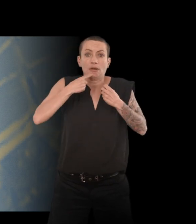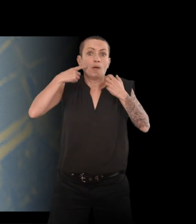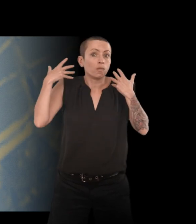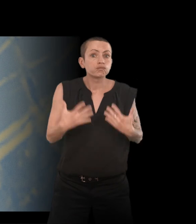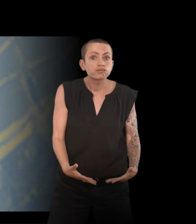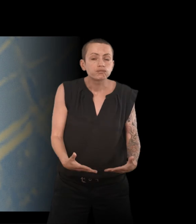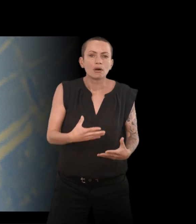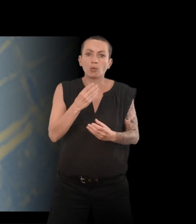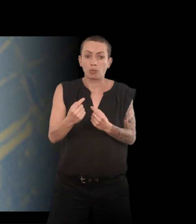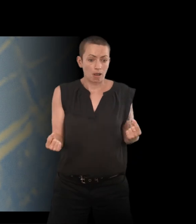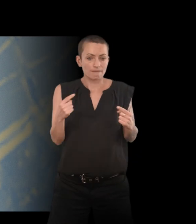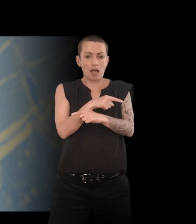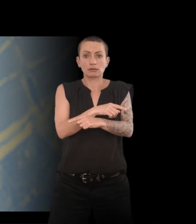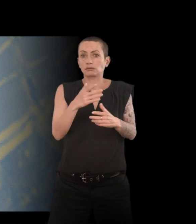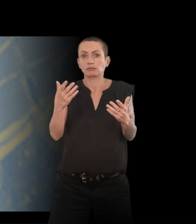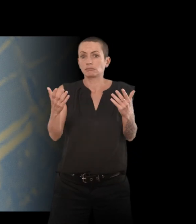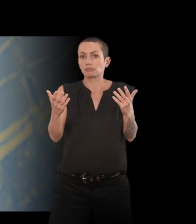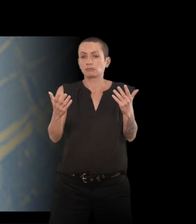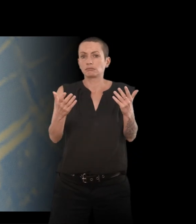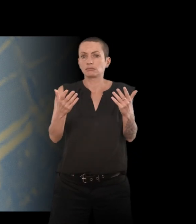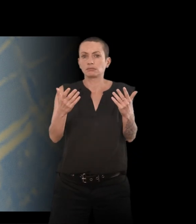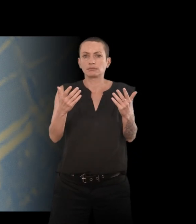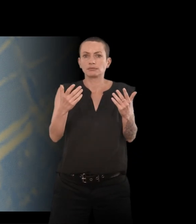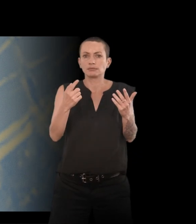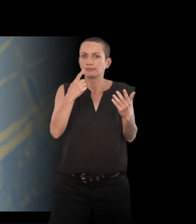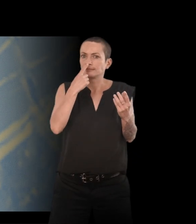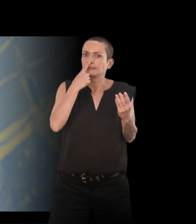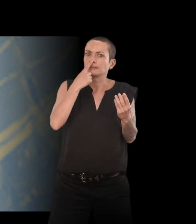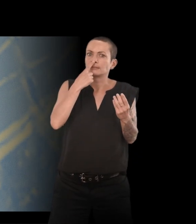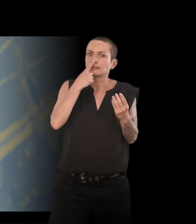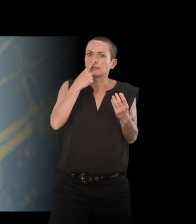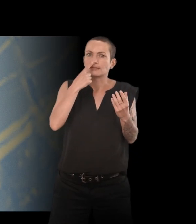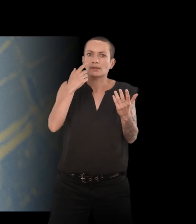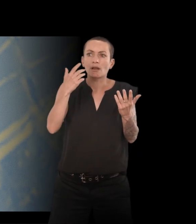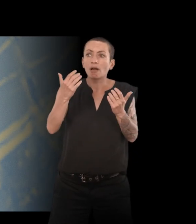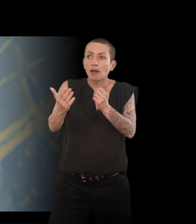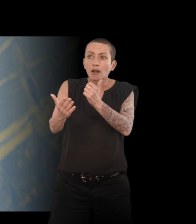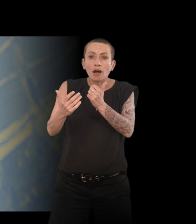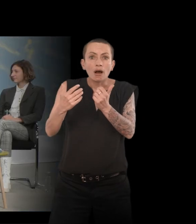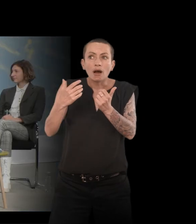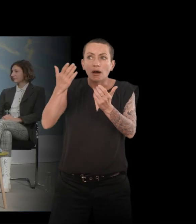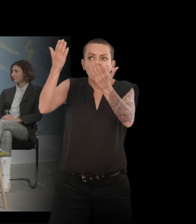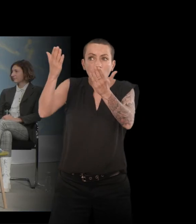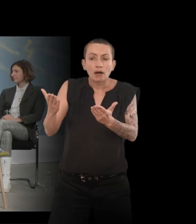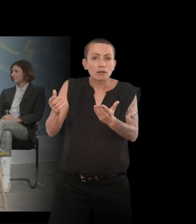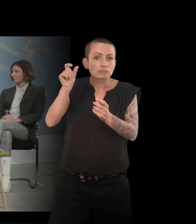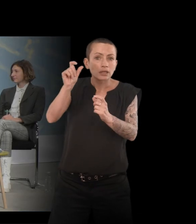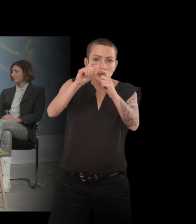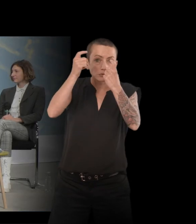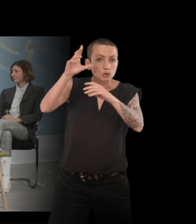contraire, qu'on ressente un sentiment de dette infinie à l'égard d'un soignant qui, ce jour